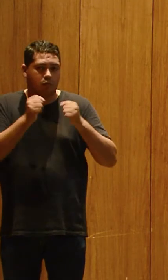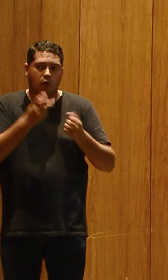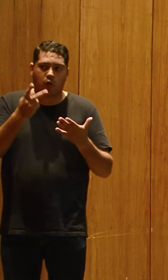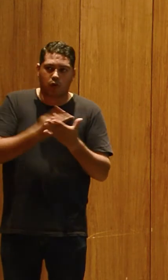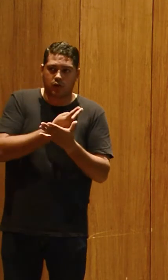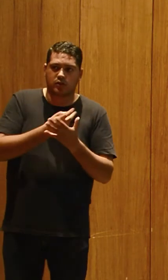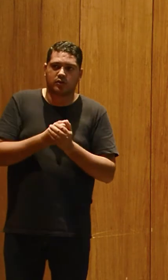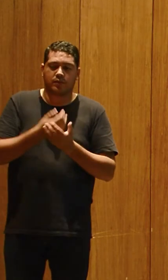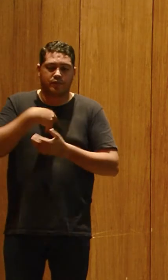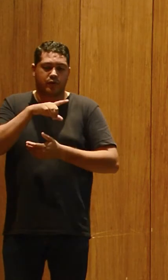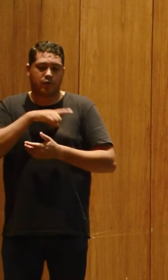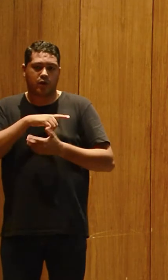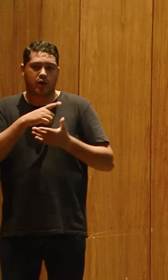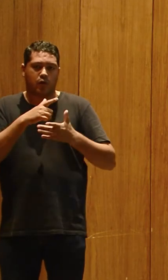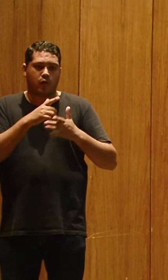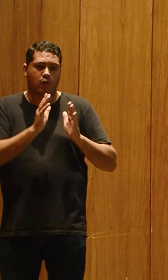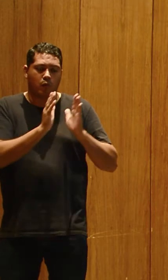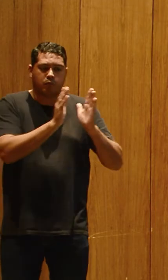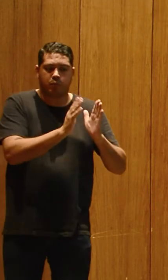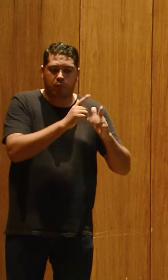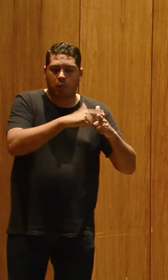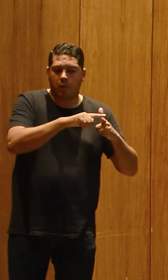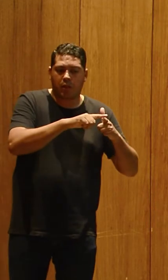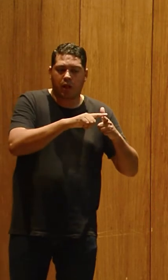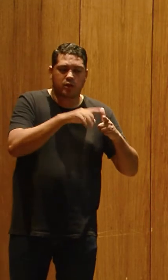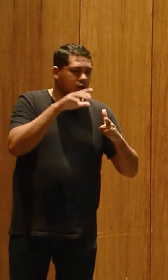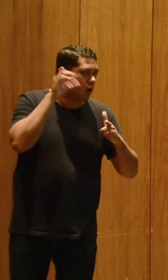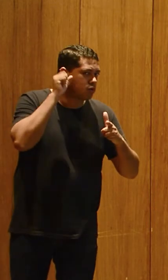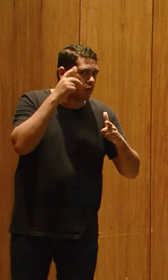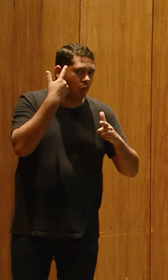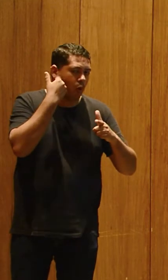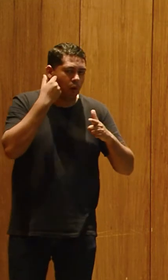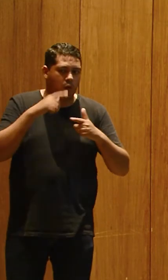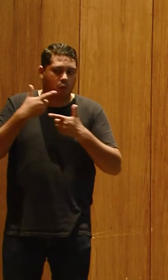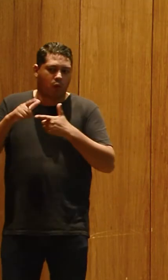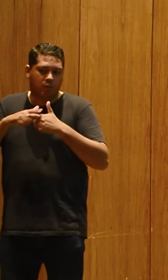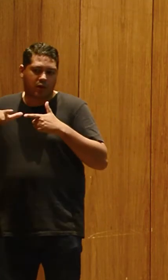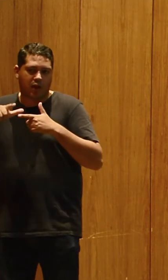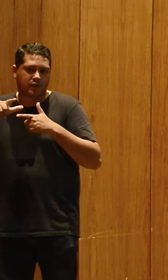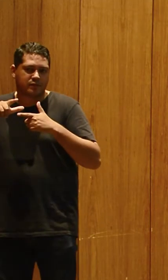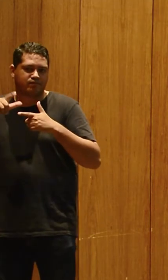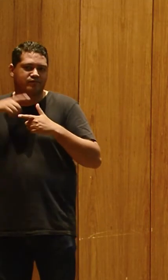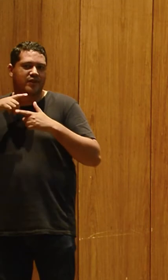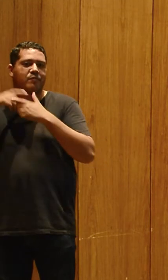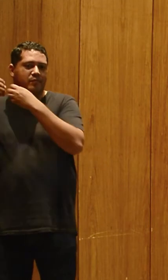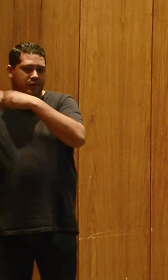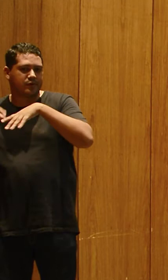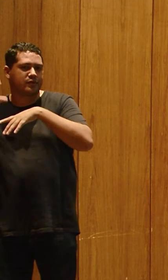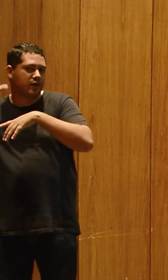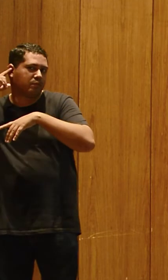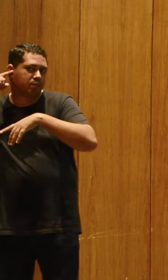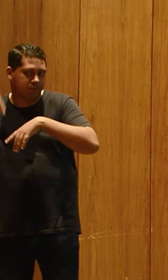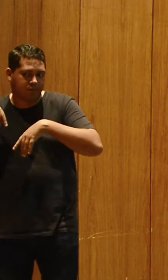onde eu tenha uma parte da audição normal, mas eu posso ter uma outra parte que está comprometida. E na avaliação vestibular é da